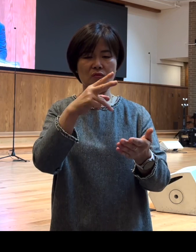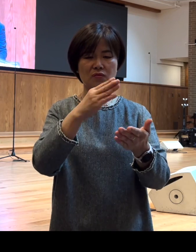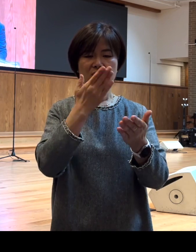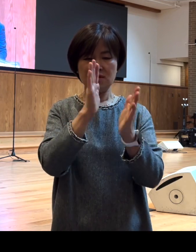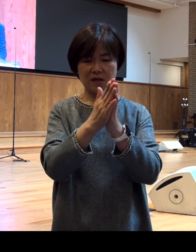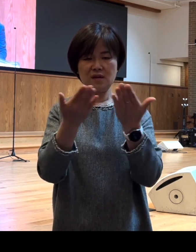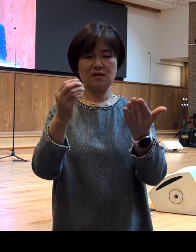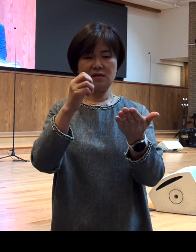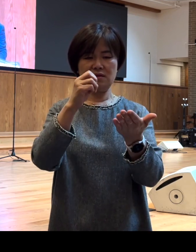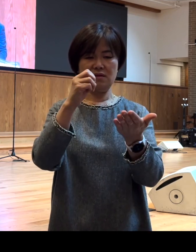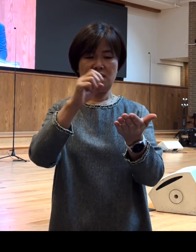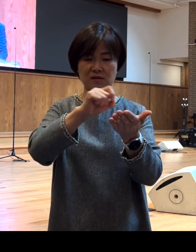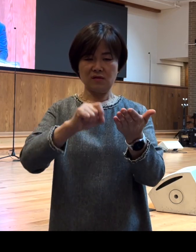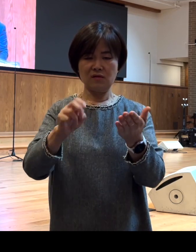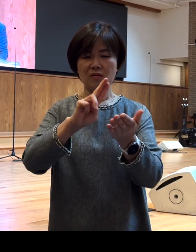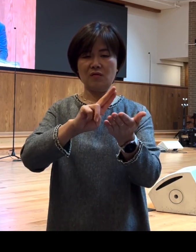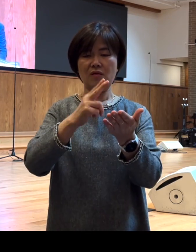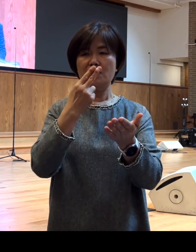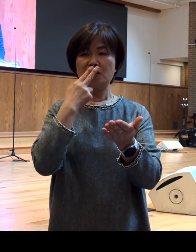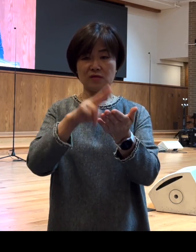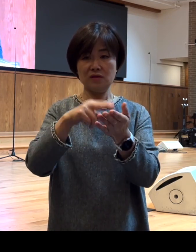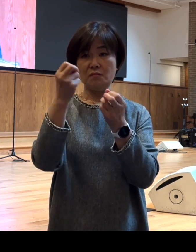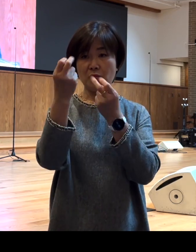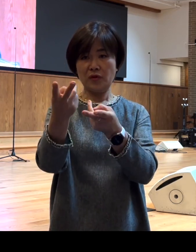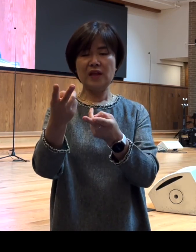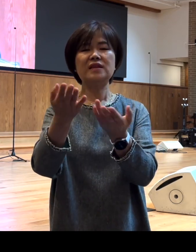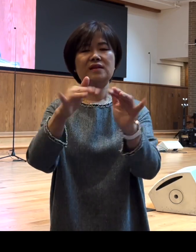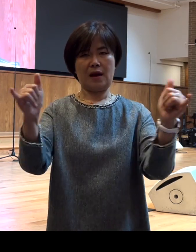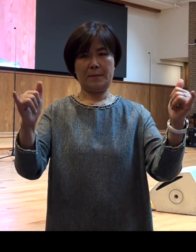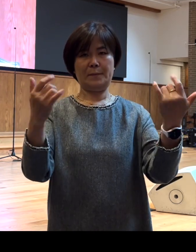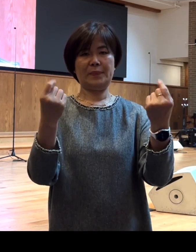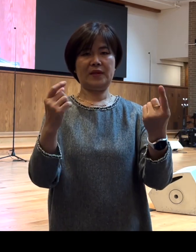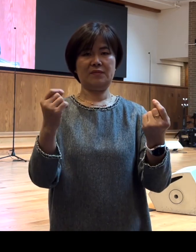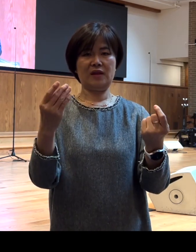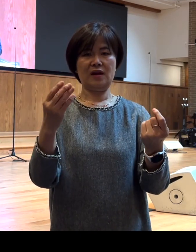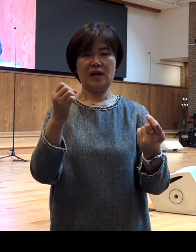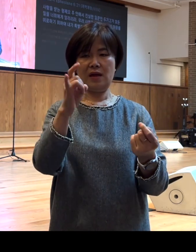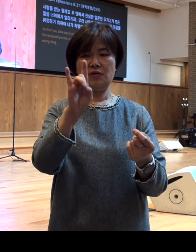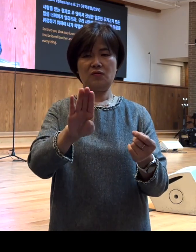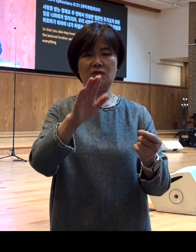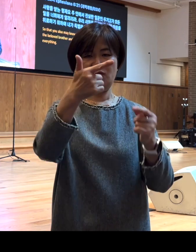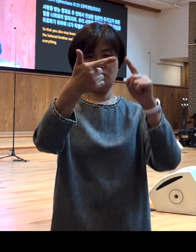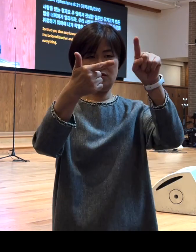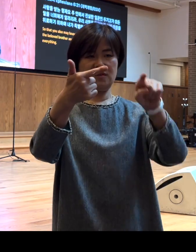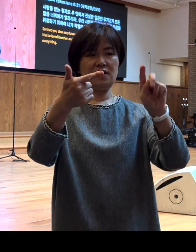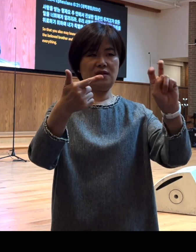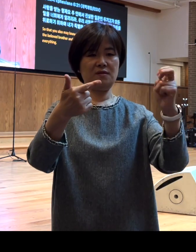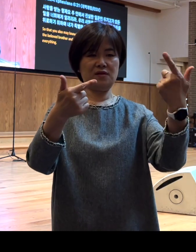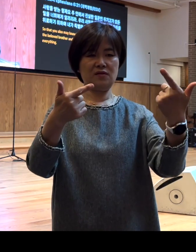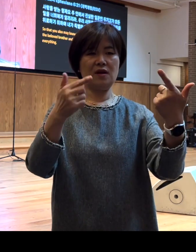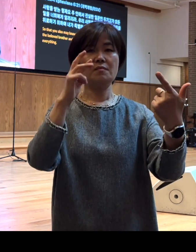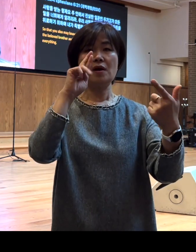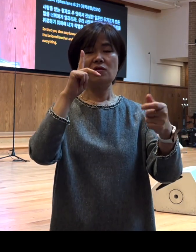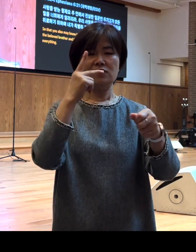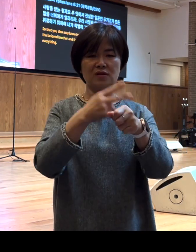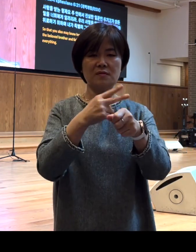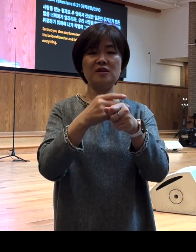보낸 인물이 바로 이 두기고라고 하는 인물입니다 에베소서 6장 21절에 바울이 두기고를 이렇게 소개하고 있습니다